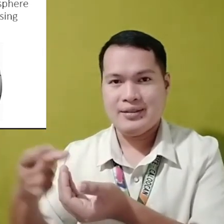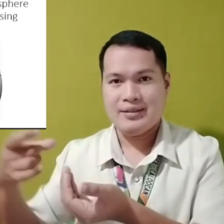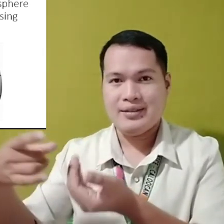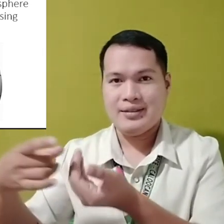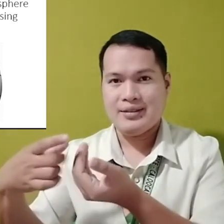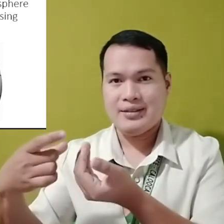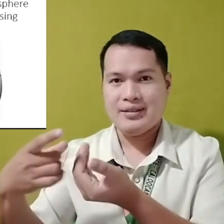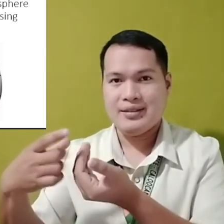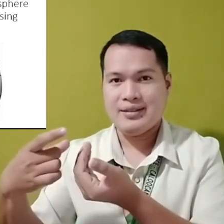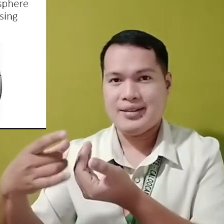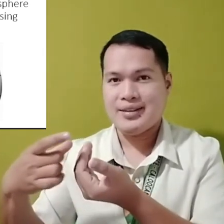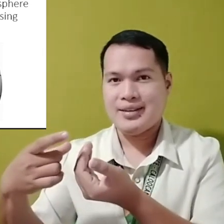ang ibabaw nito